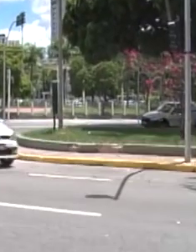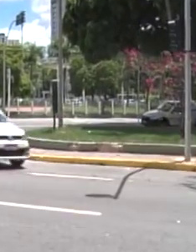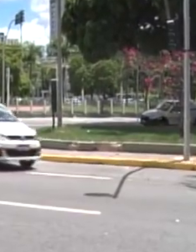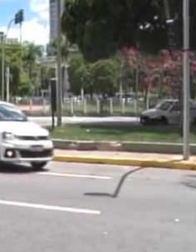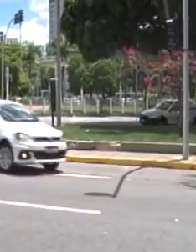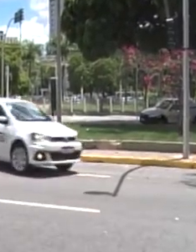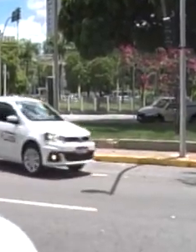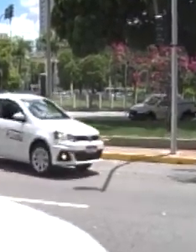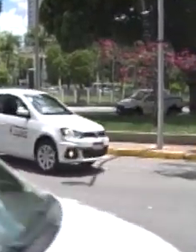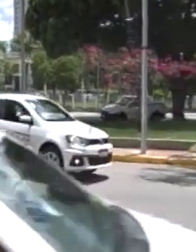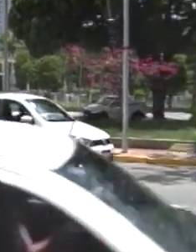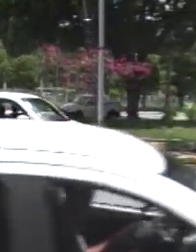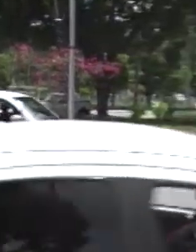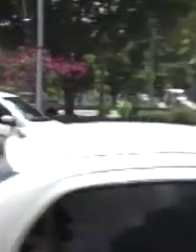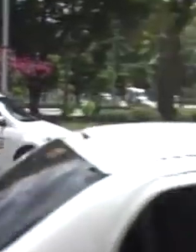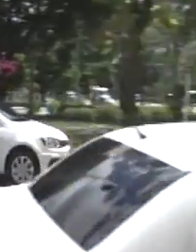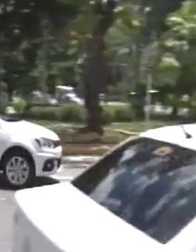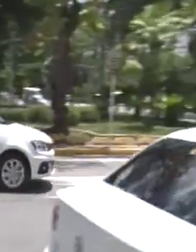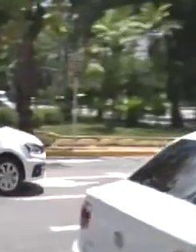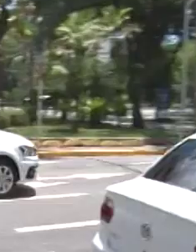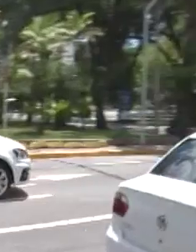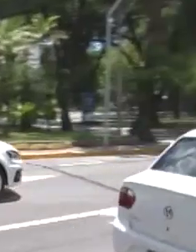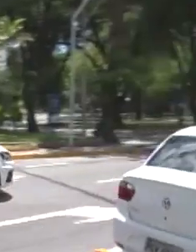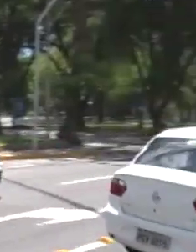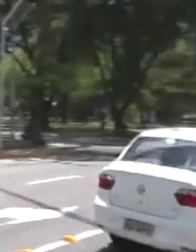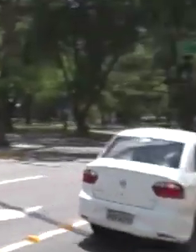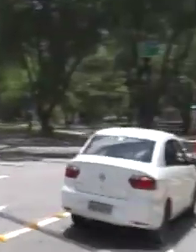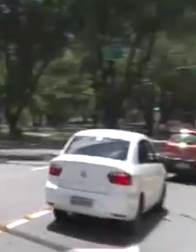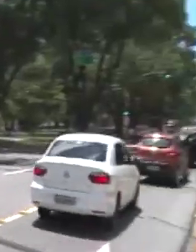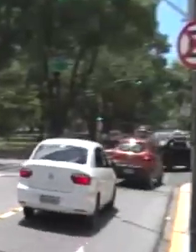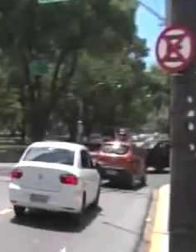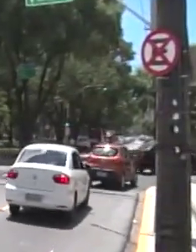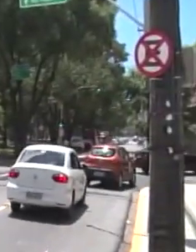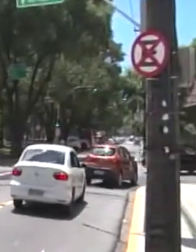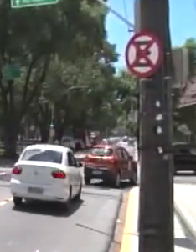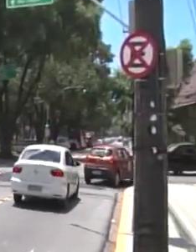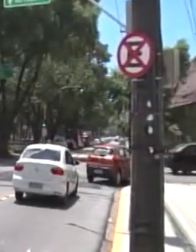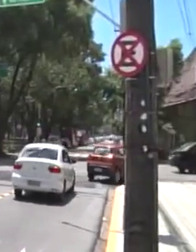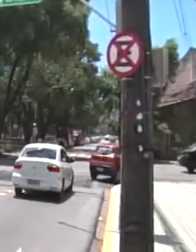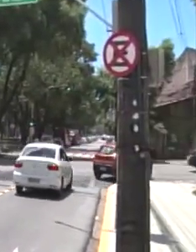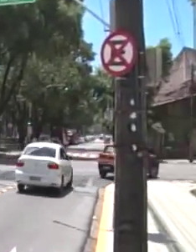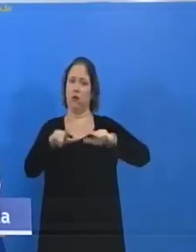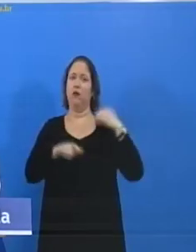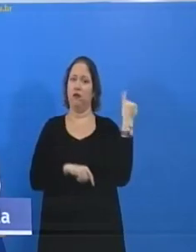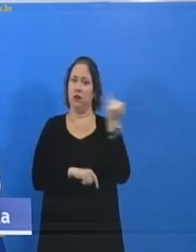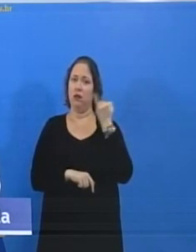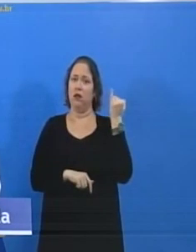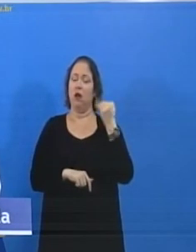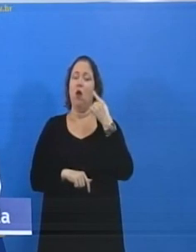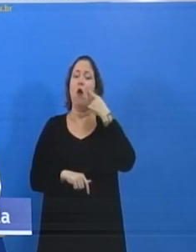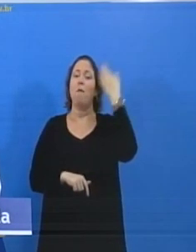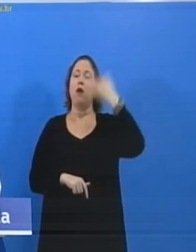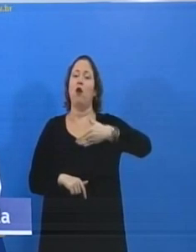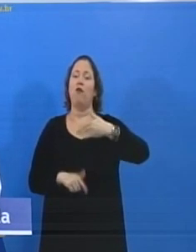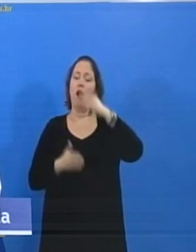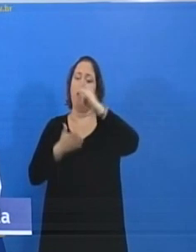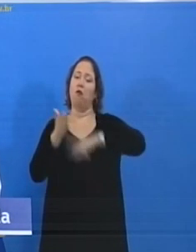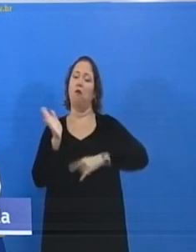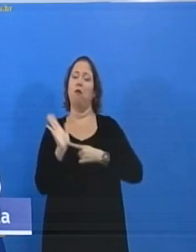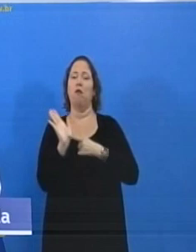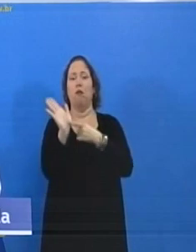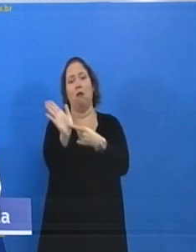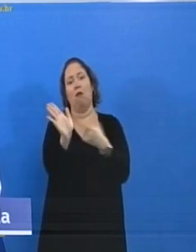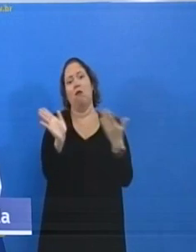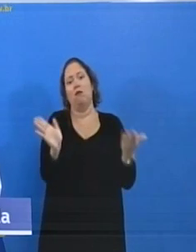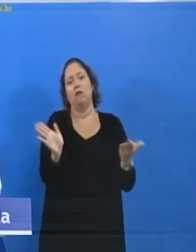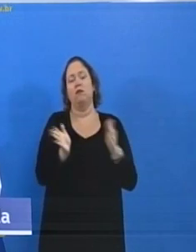presencial nas brites montadas, nos bloqueios montados. E o profissional dos serviços essenciais, ele comprovará a sua condição